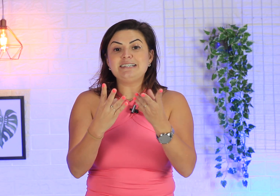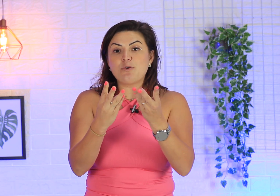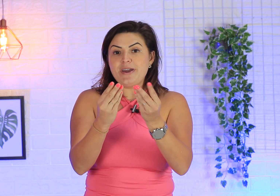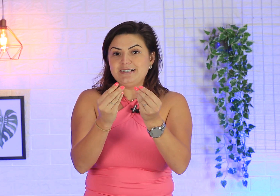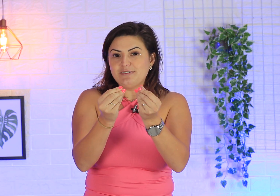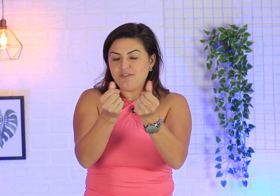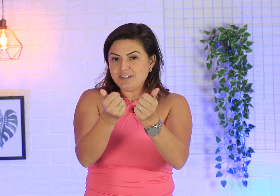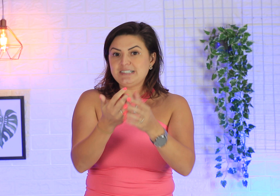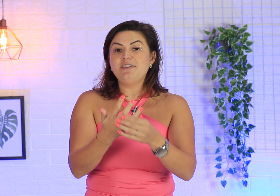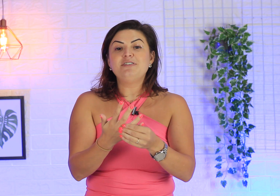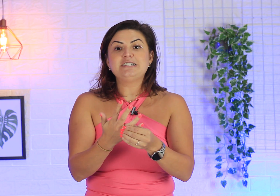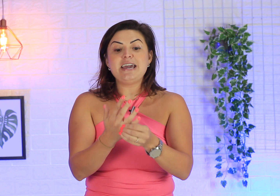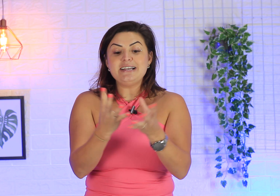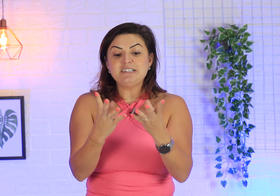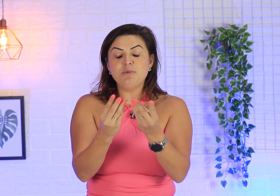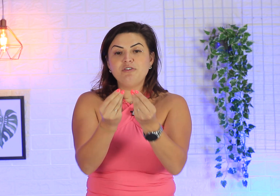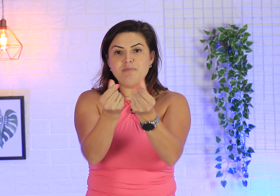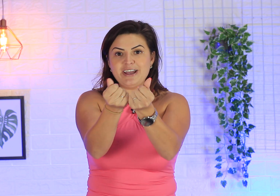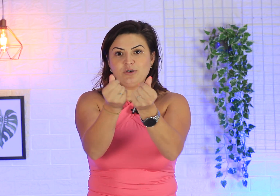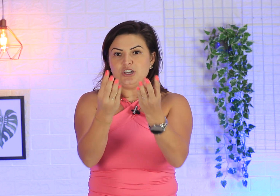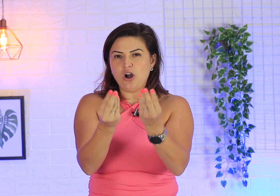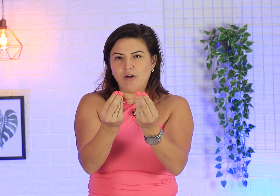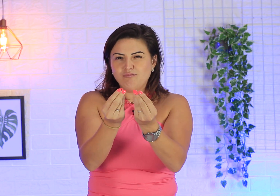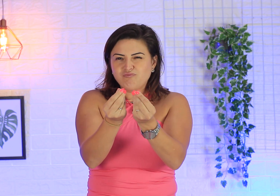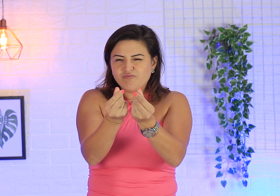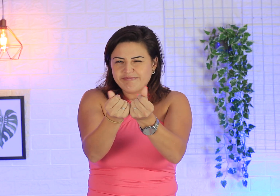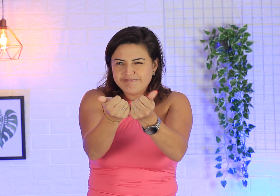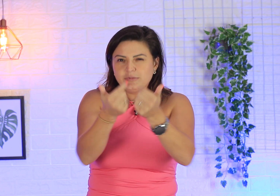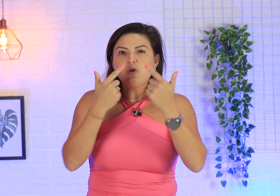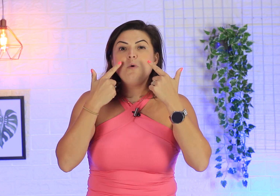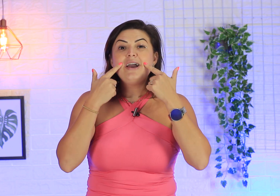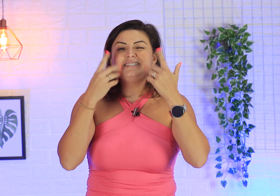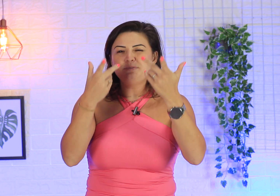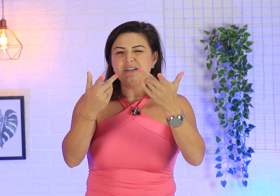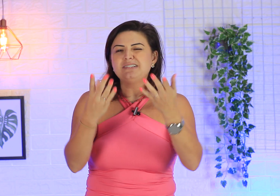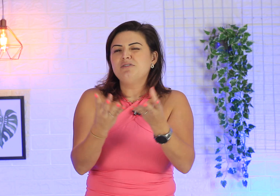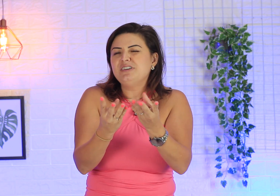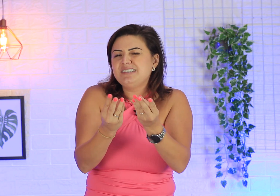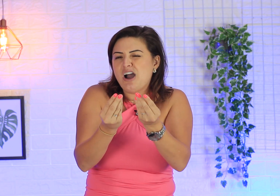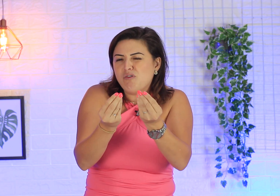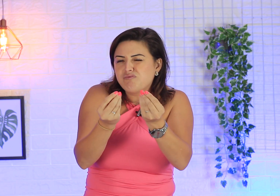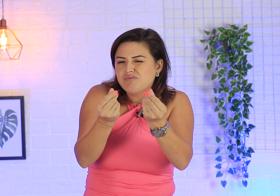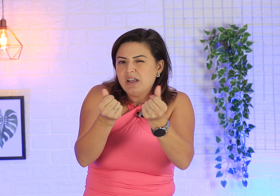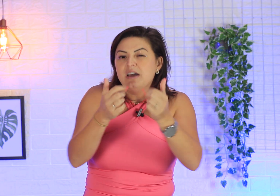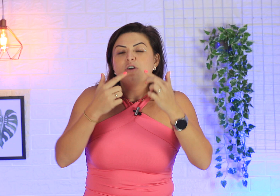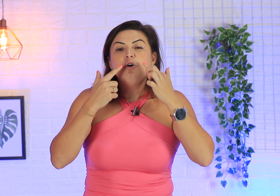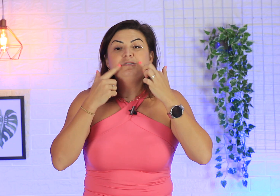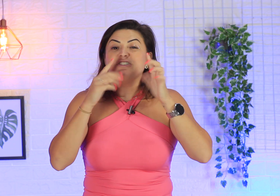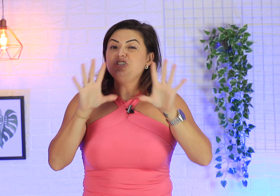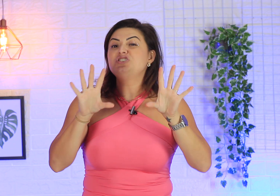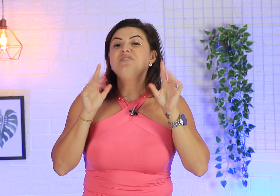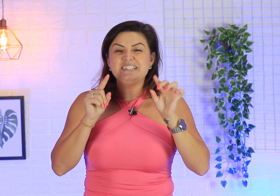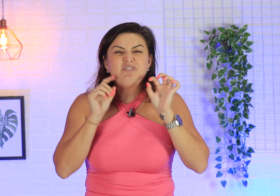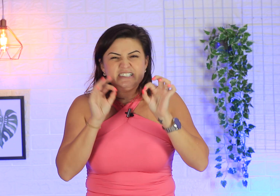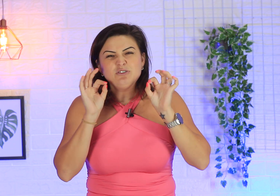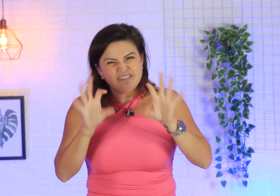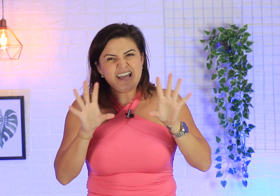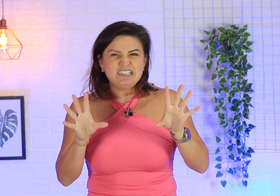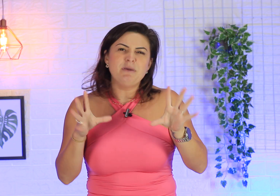sequência, você vai fazer esse movimento aqui, ó. Com essa expressão facial. Como se a gente estivesse fazendo até esse